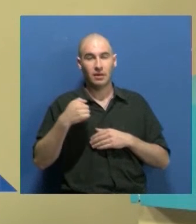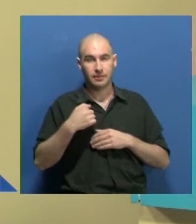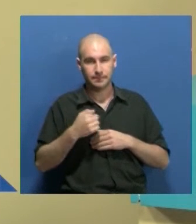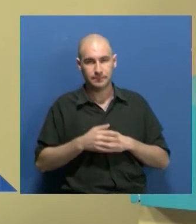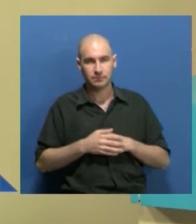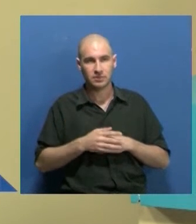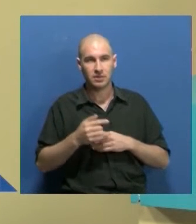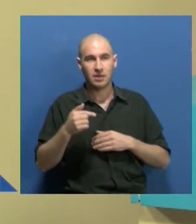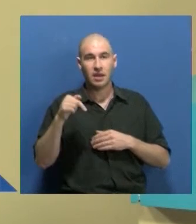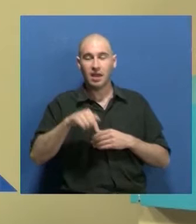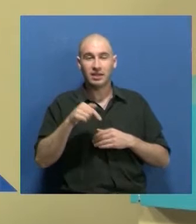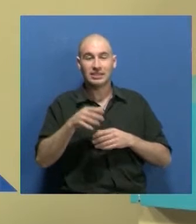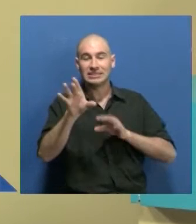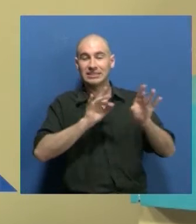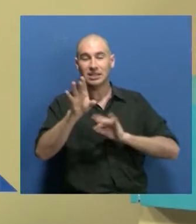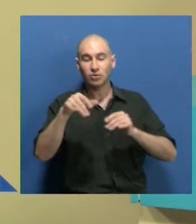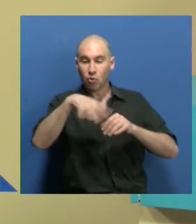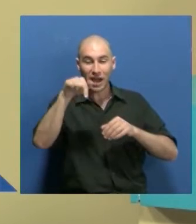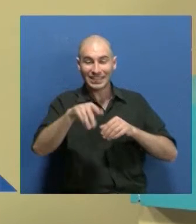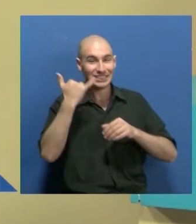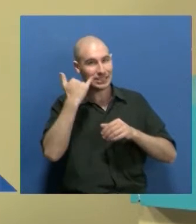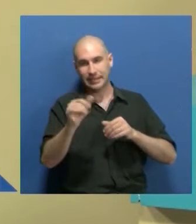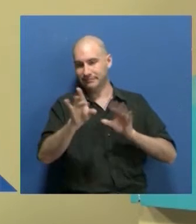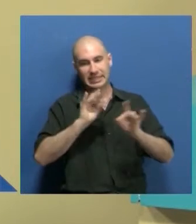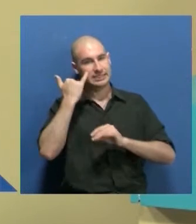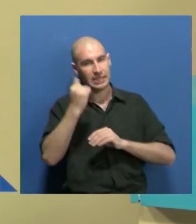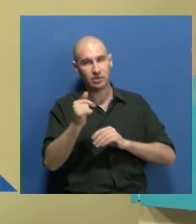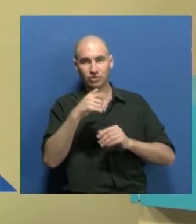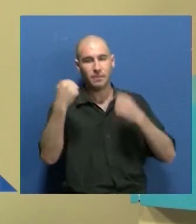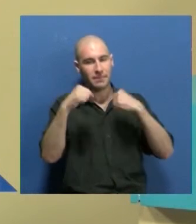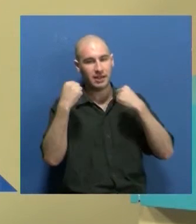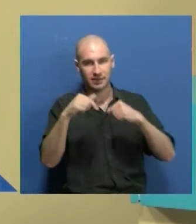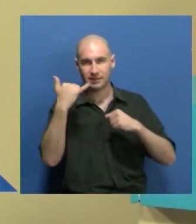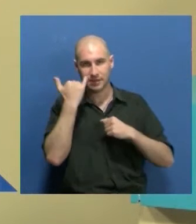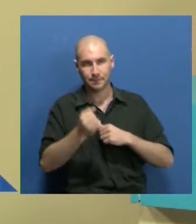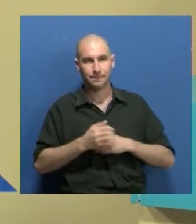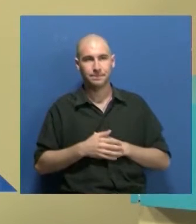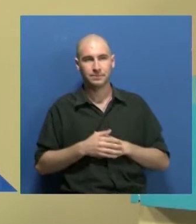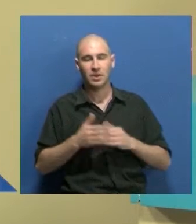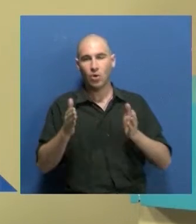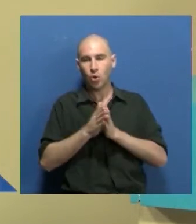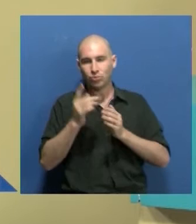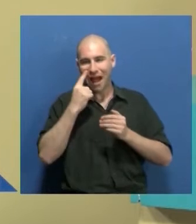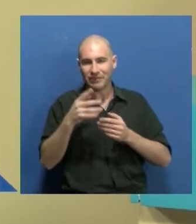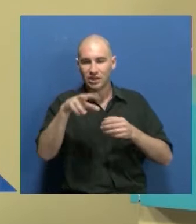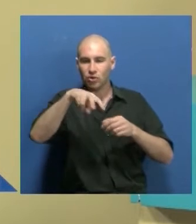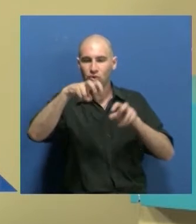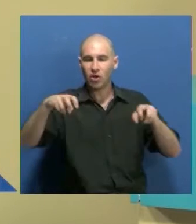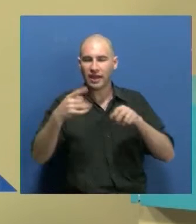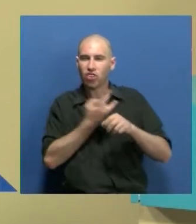Porque ya está seleccionado el sector donde van a estar, porque ya hemos estado ensayando juntas y viendo cuál es la mejor localización, como ella explicó,